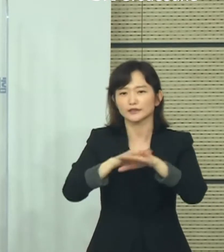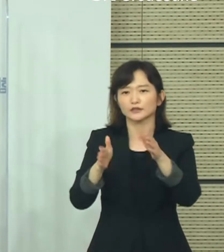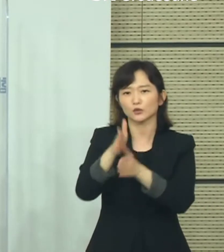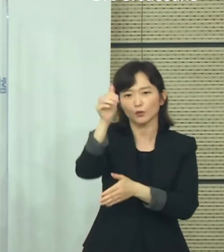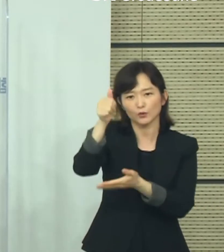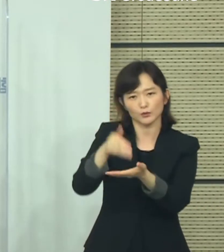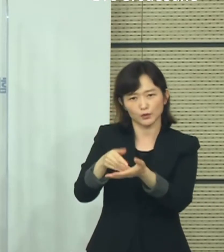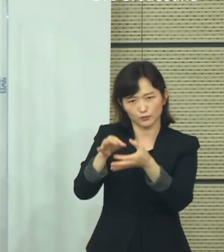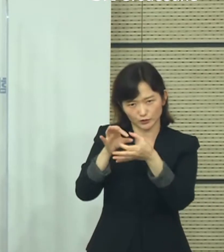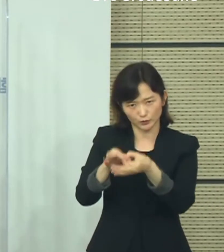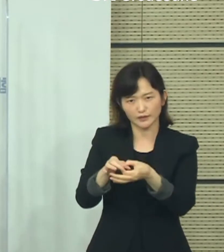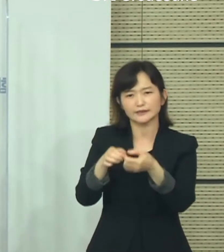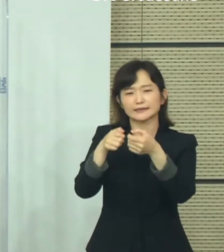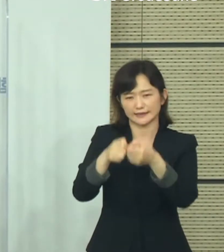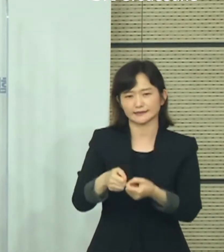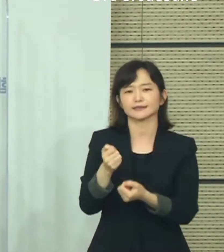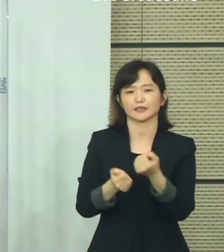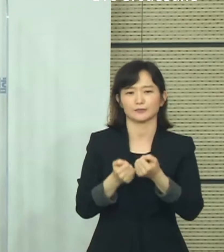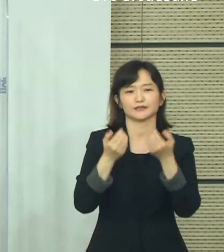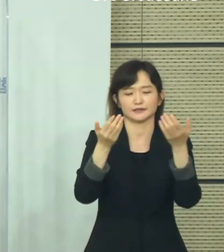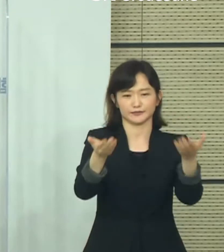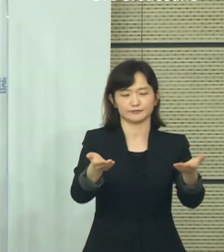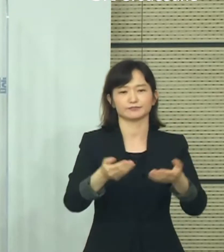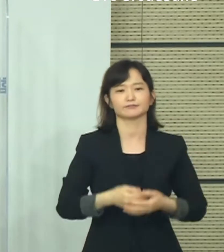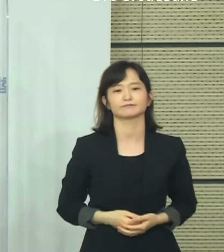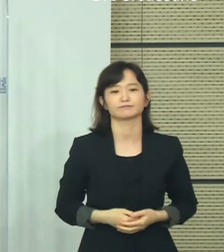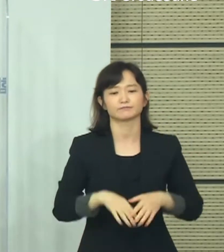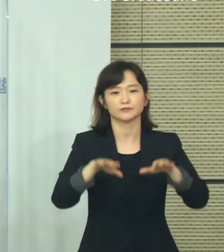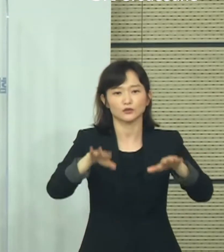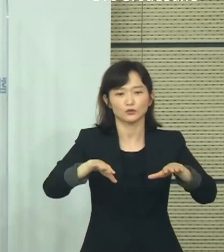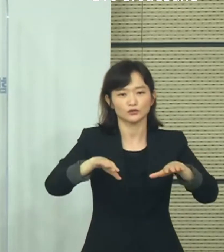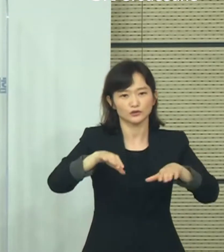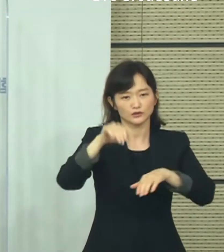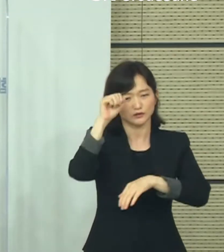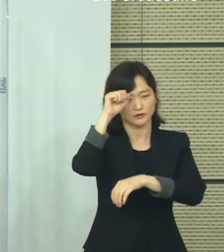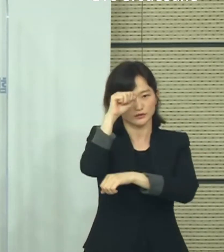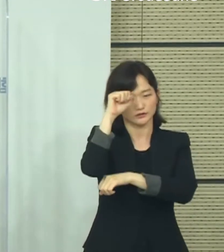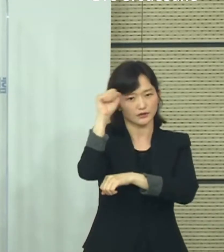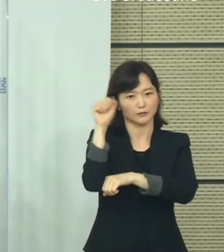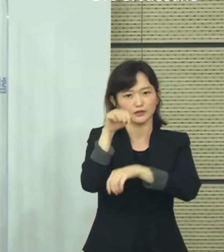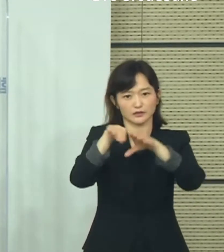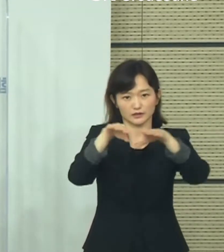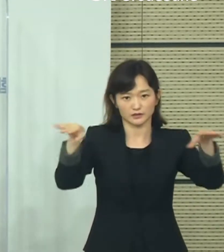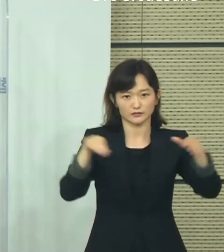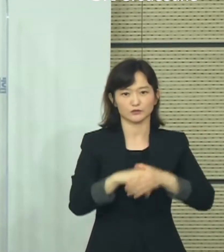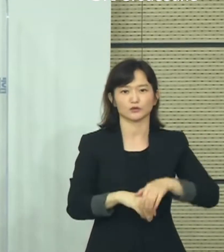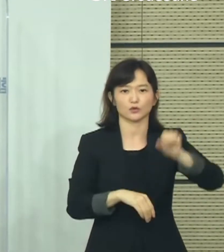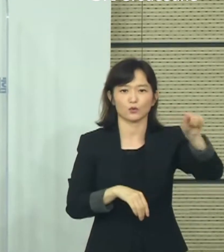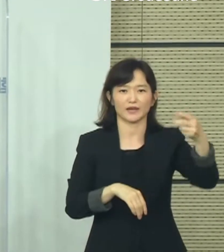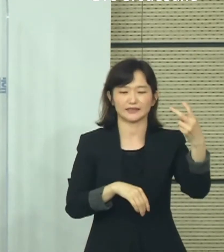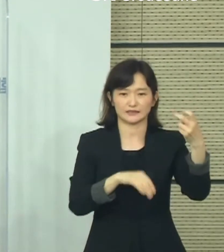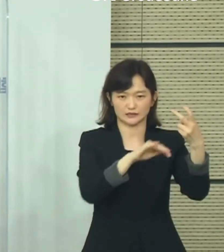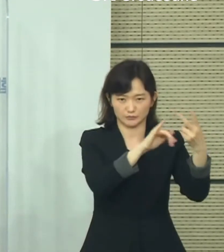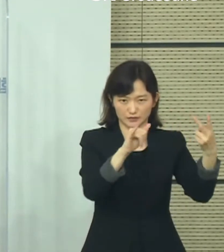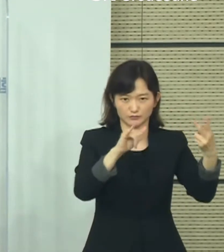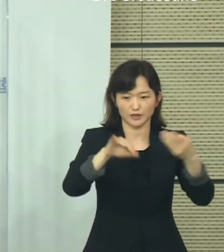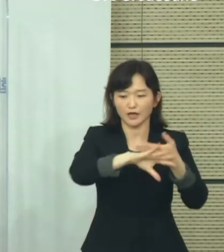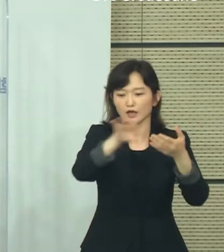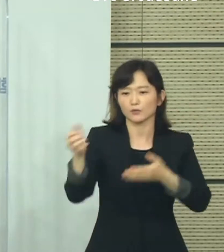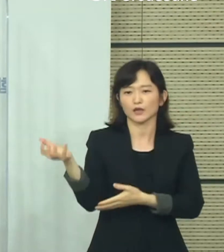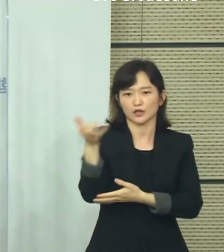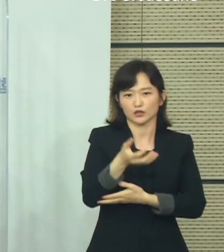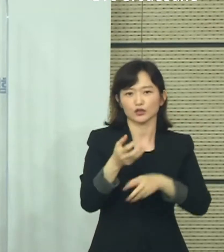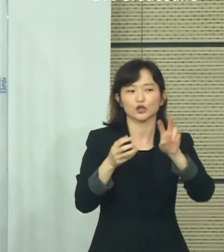상세히 설명드리겠습니다. 오늘 0시 기준으로 국내 발생 환자는 522명, 해외 유입 환자는